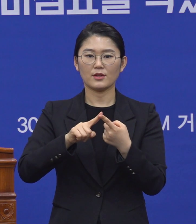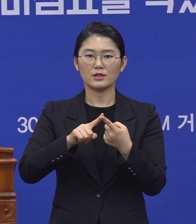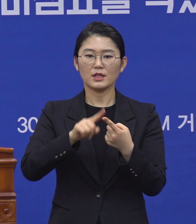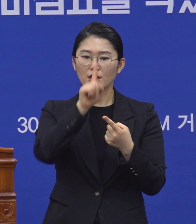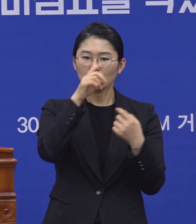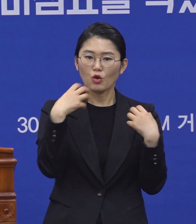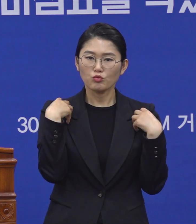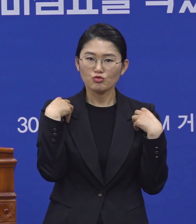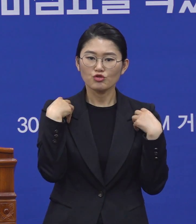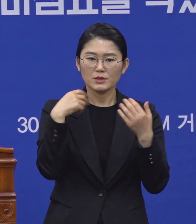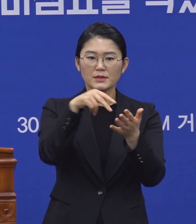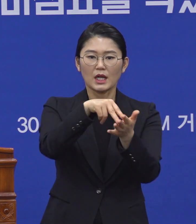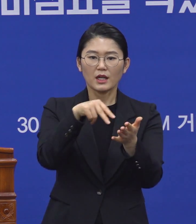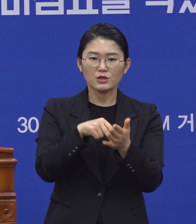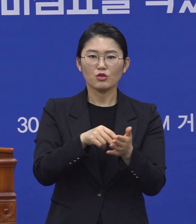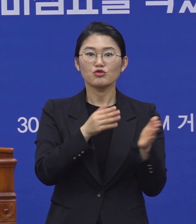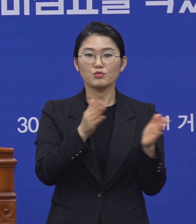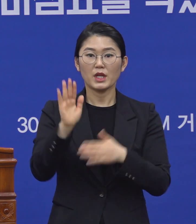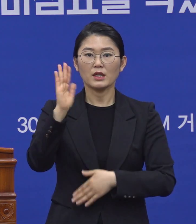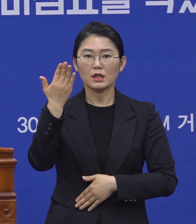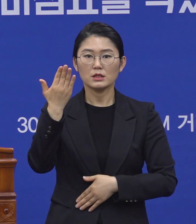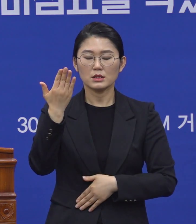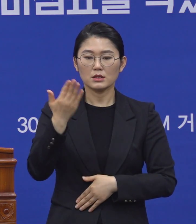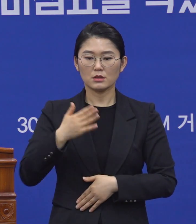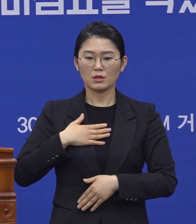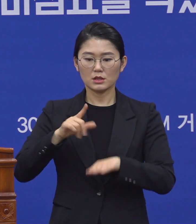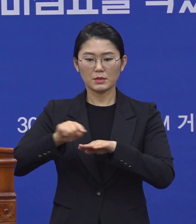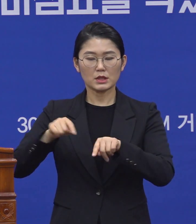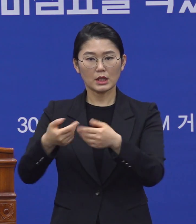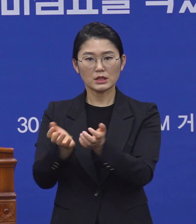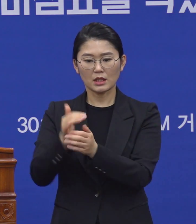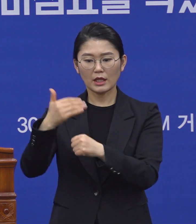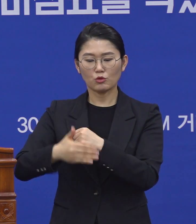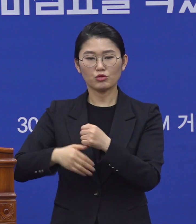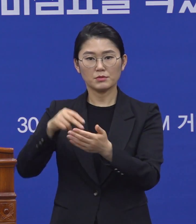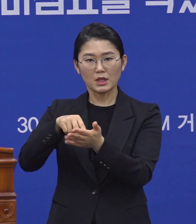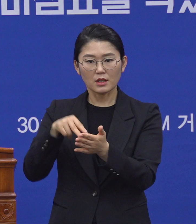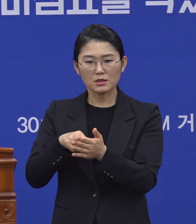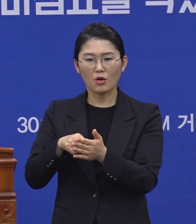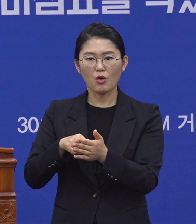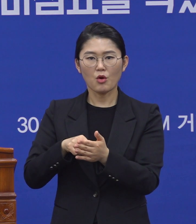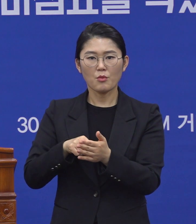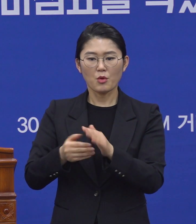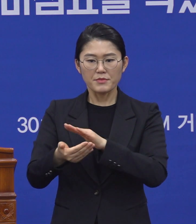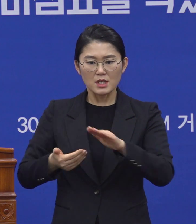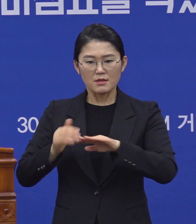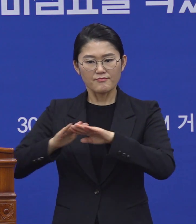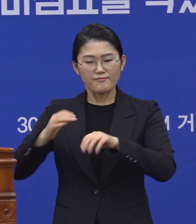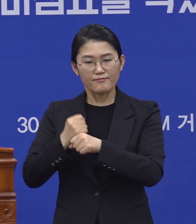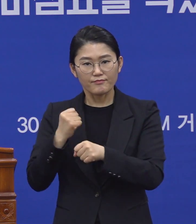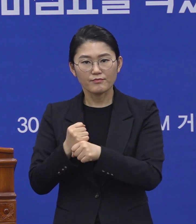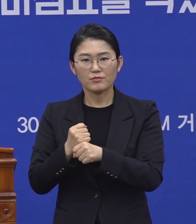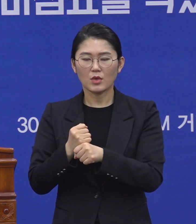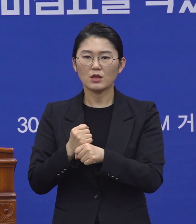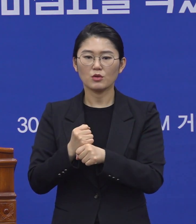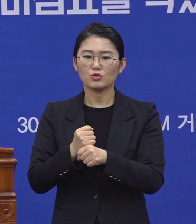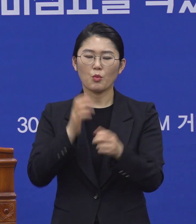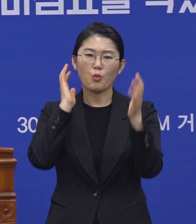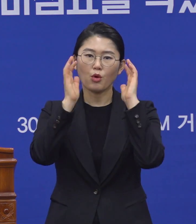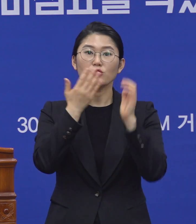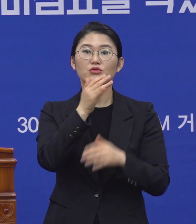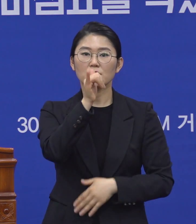정부 차원에서 마련해야 될 문제지 지자체 차원에서 섣불리 판단해서 할 경우에는 굉장히 혼선이 올 문제입니다. 그래서